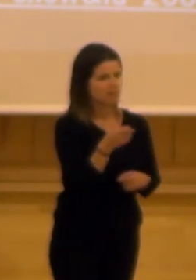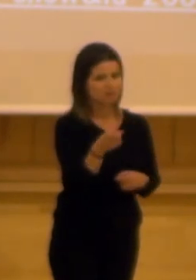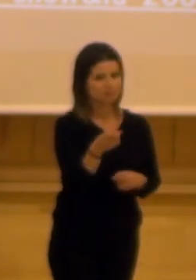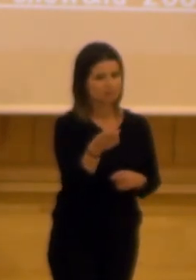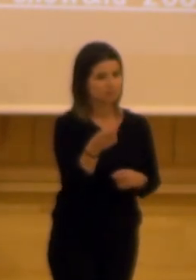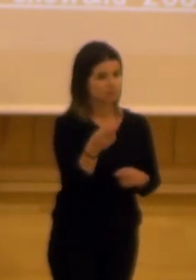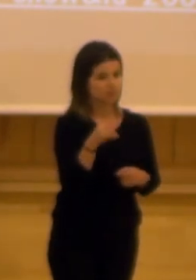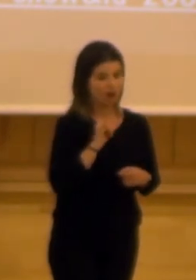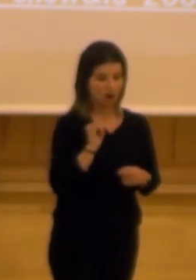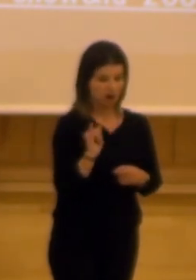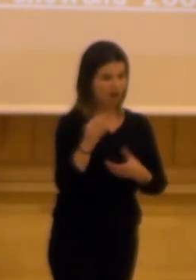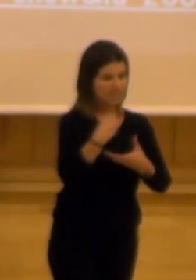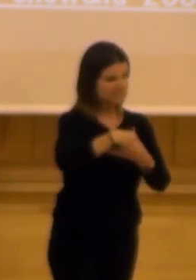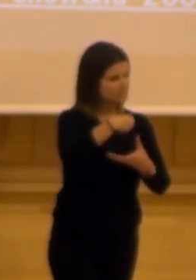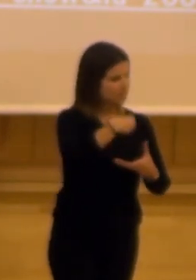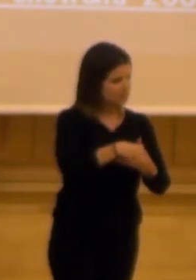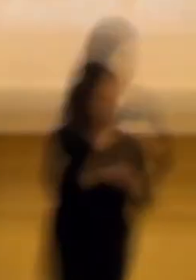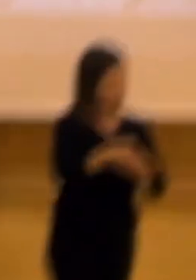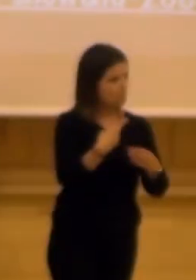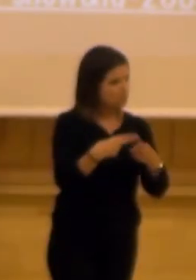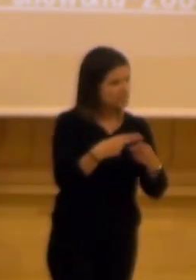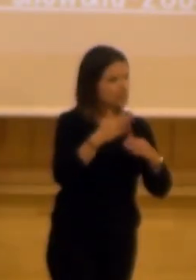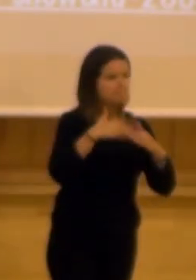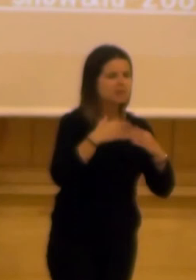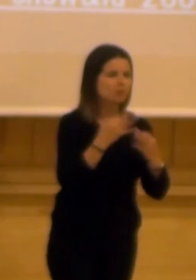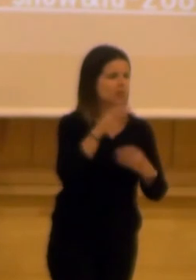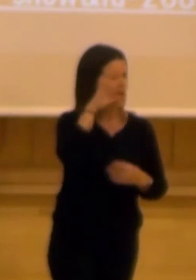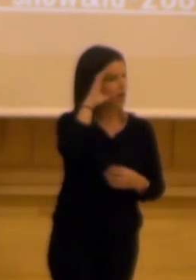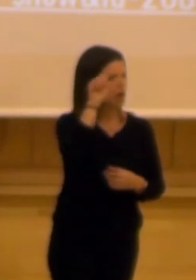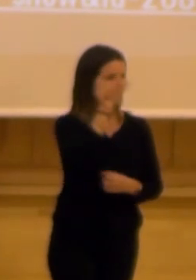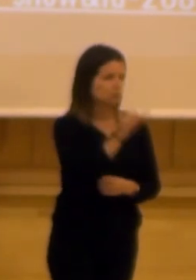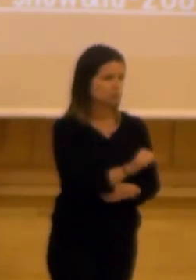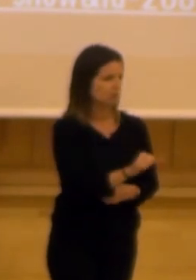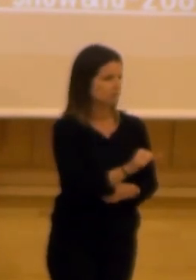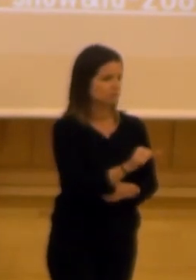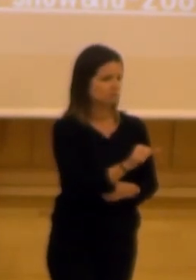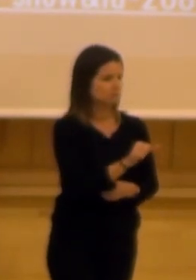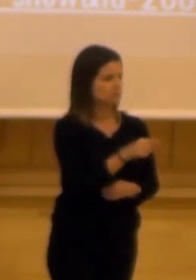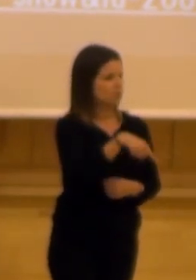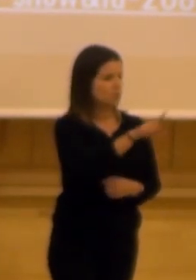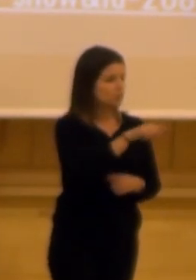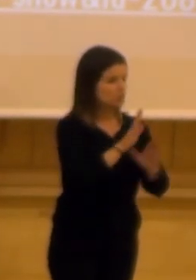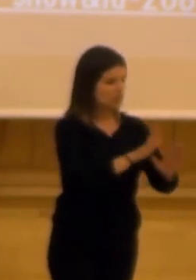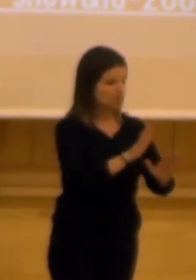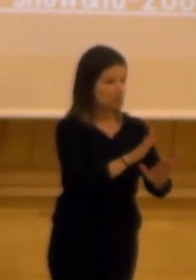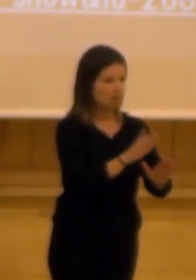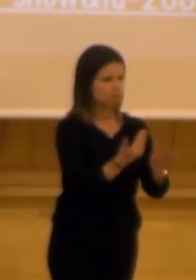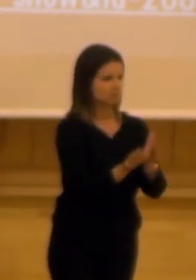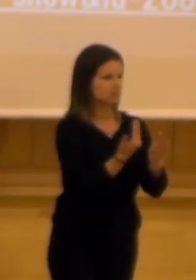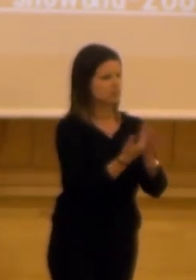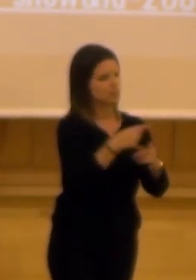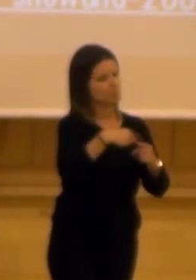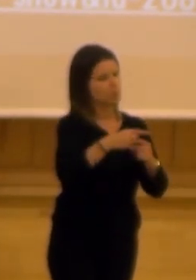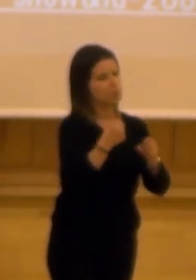decías tú los que estamos aquí de interino al menos escuchar a las que si os quedáis y vais a estar durante tiempo